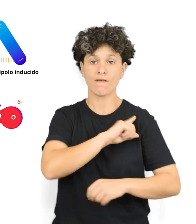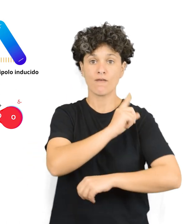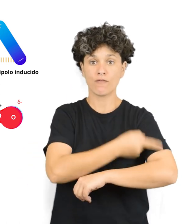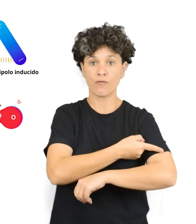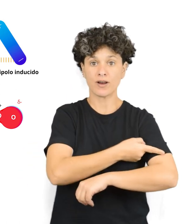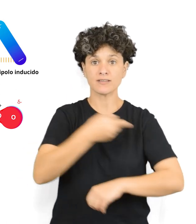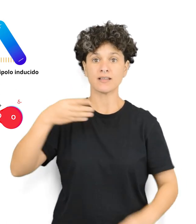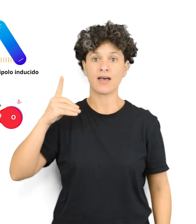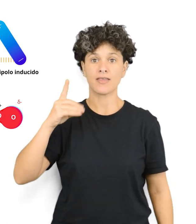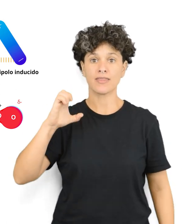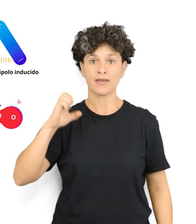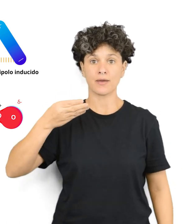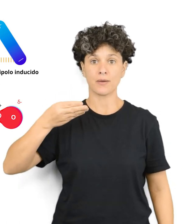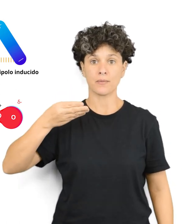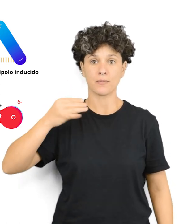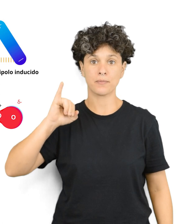Fuerzas de Debye